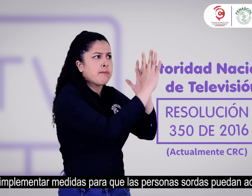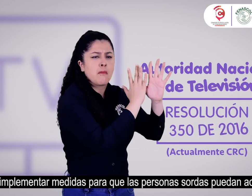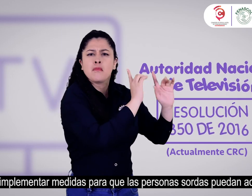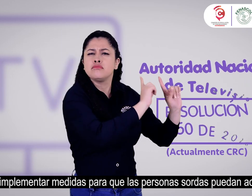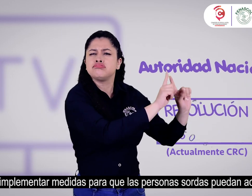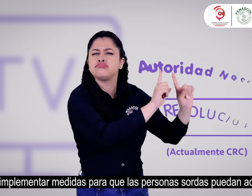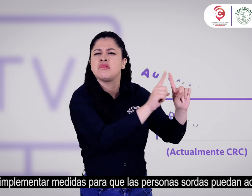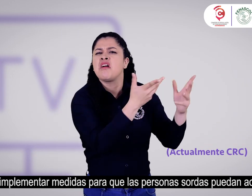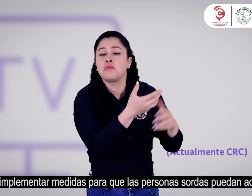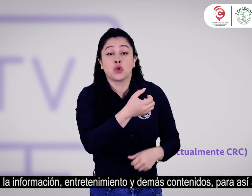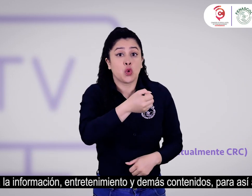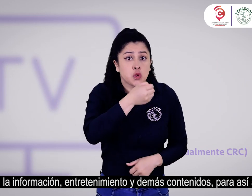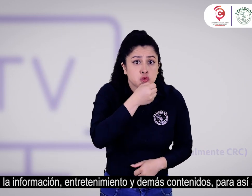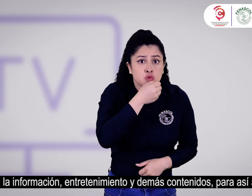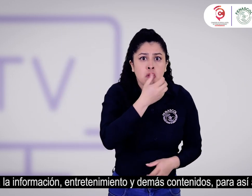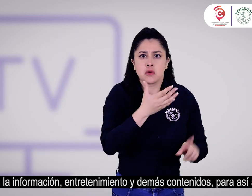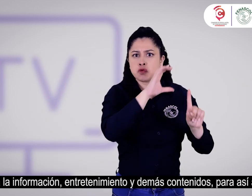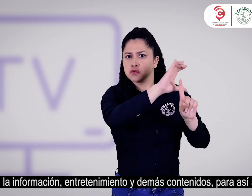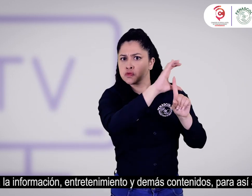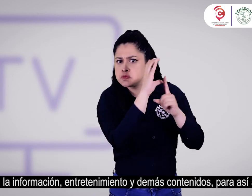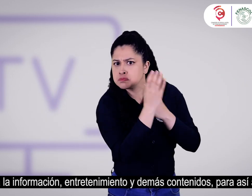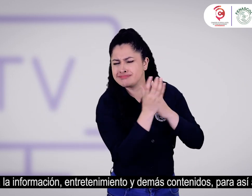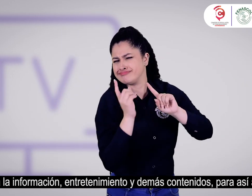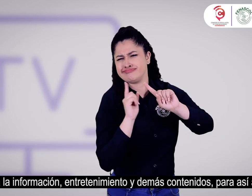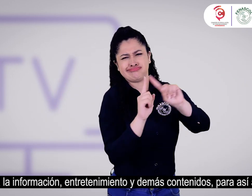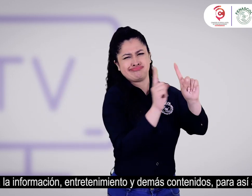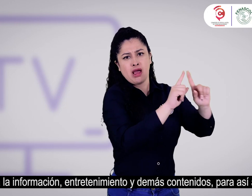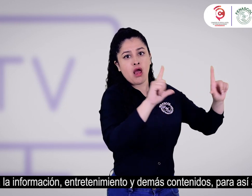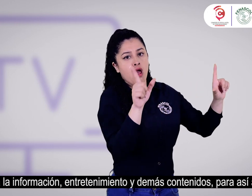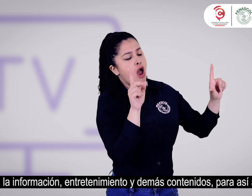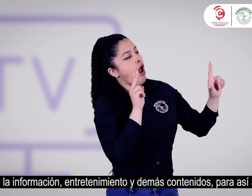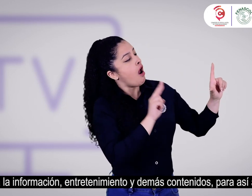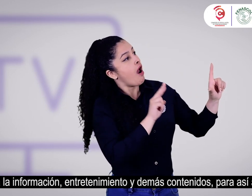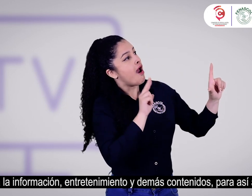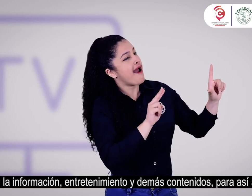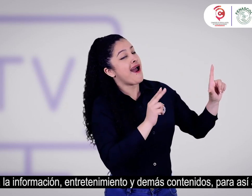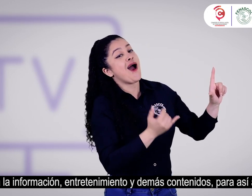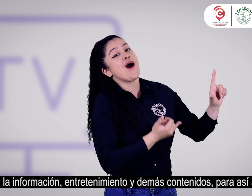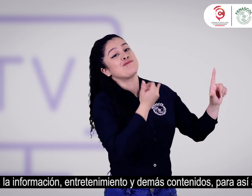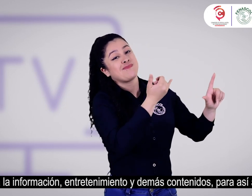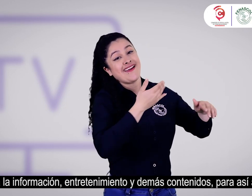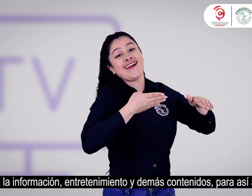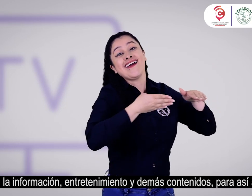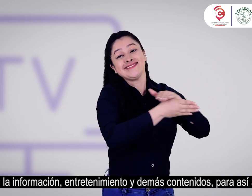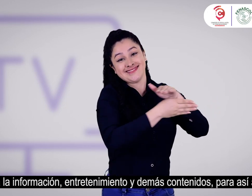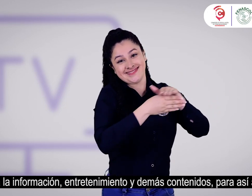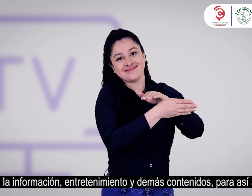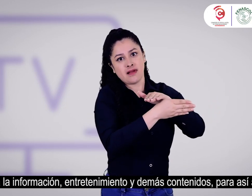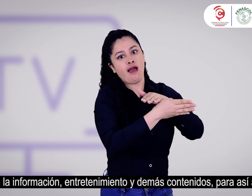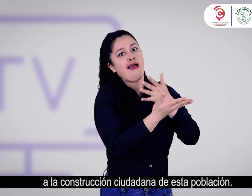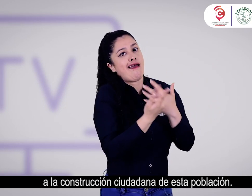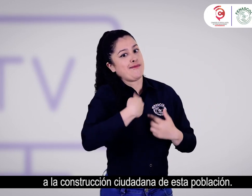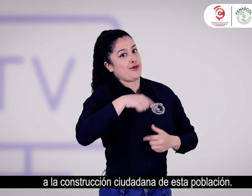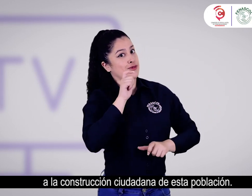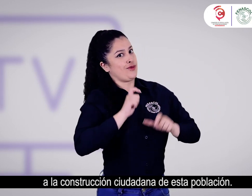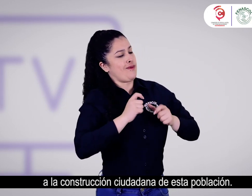puedan acceder a la información, entretenimiento y demás contenidos para así aportar a la construcción